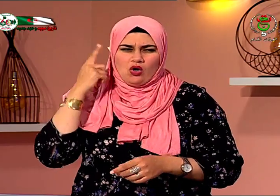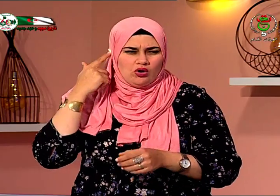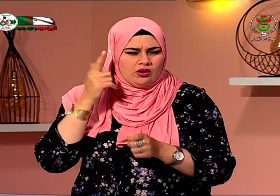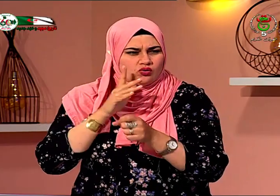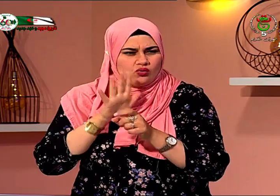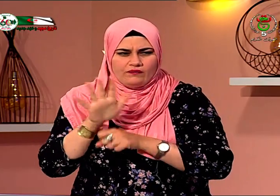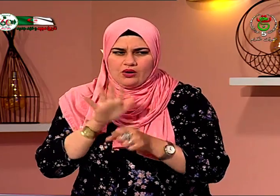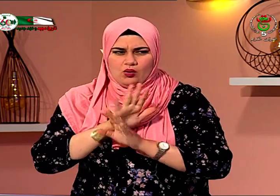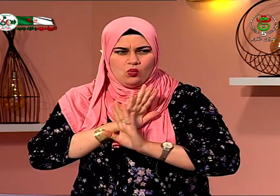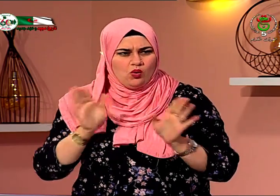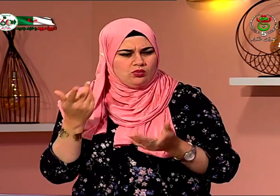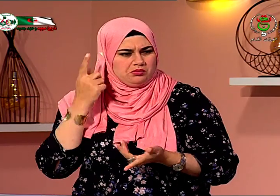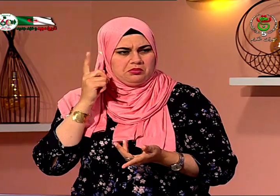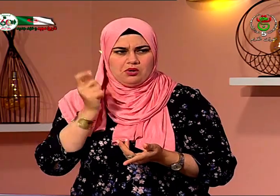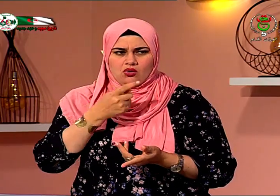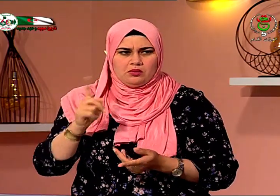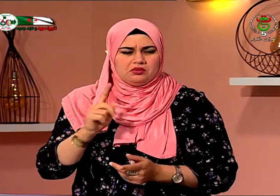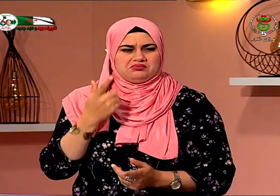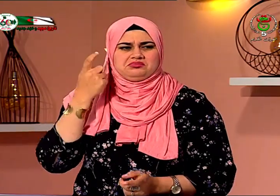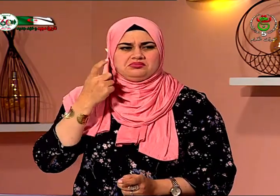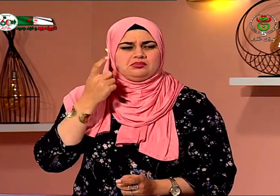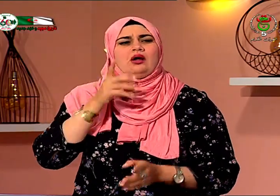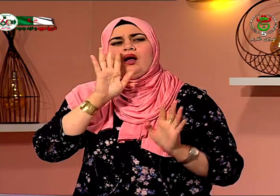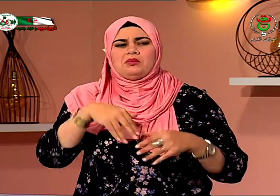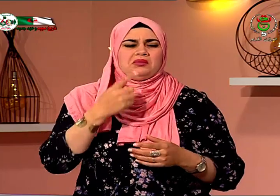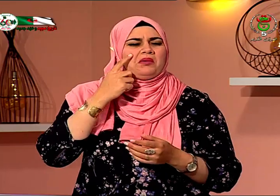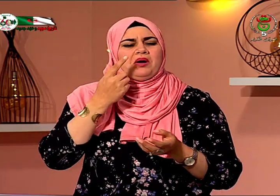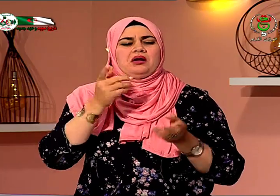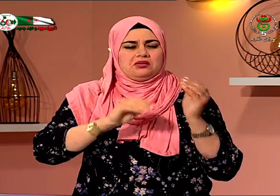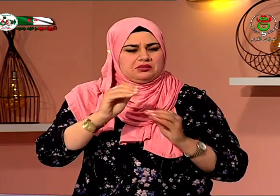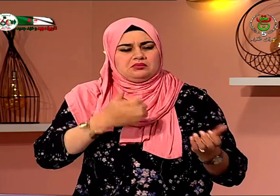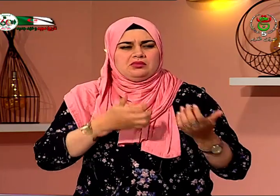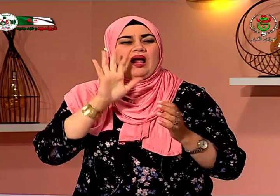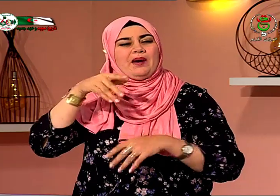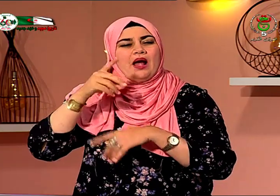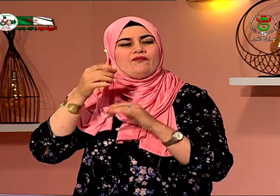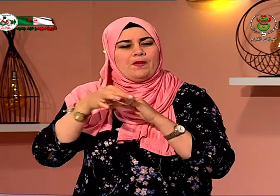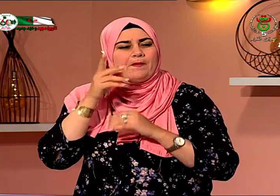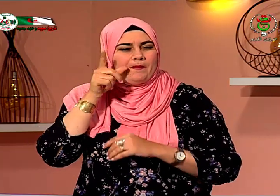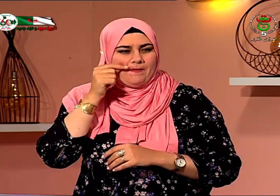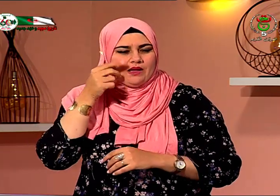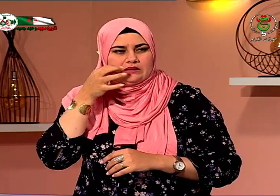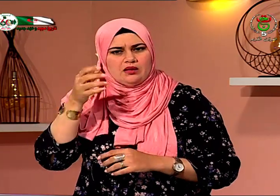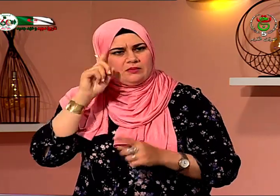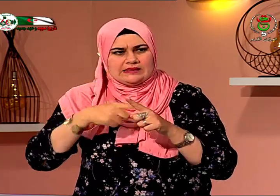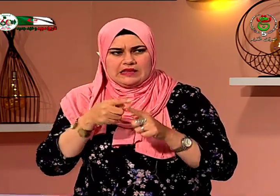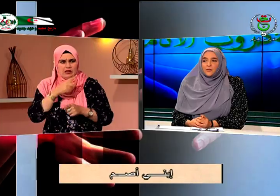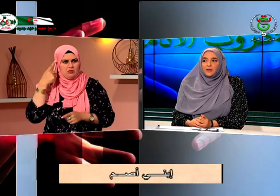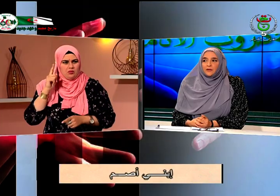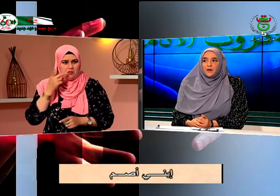أبكي فلاحظوا أن هناك شيء غير طبيعي لكن والدي وقال